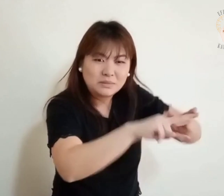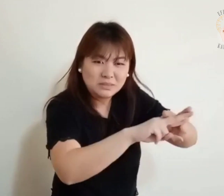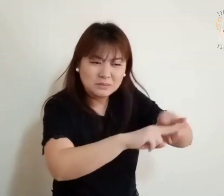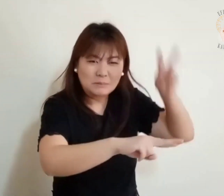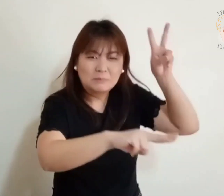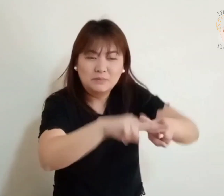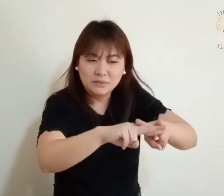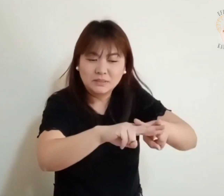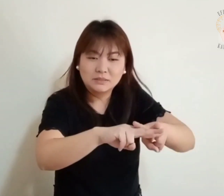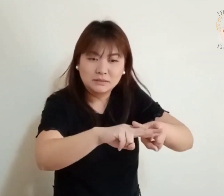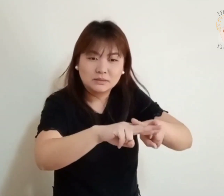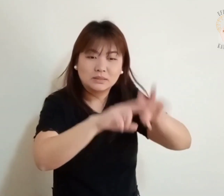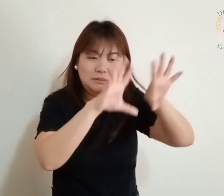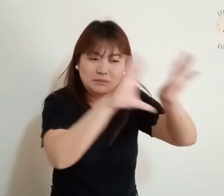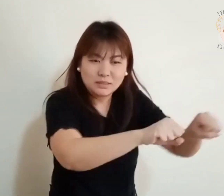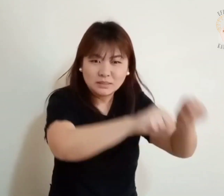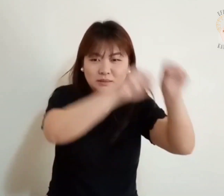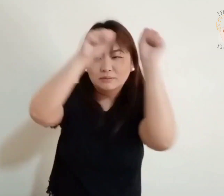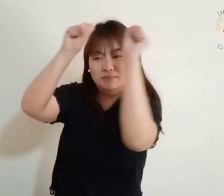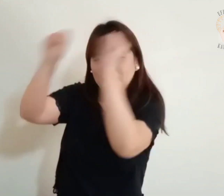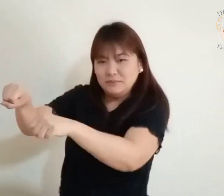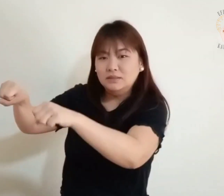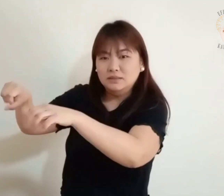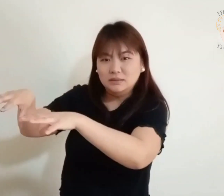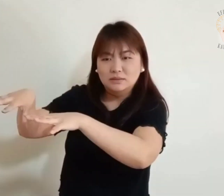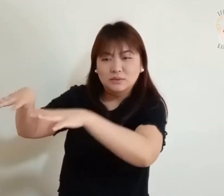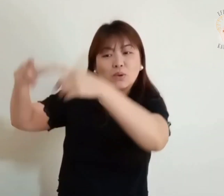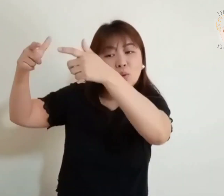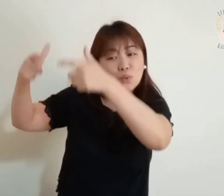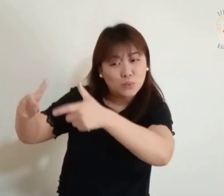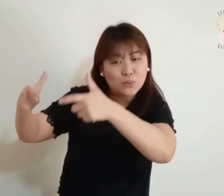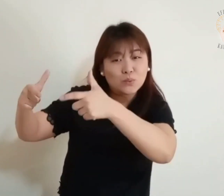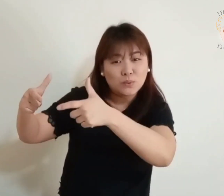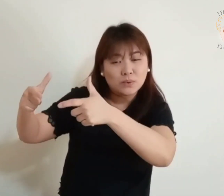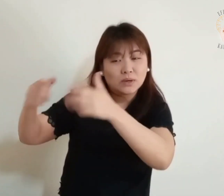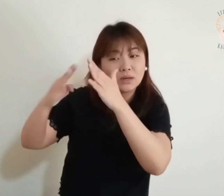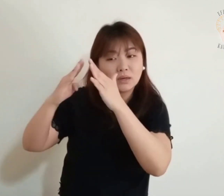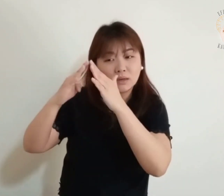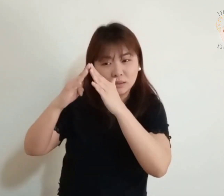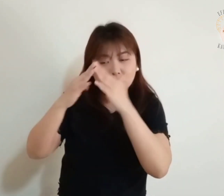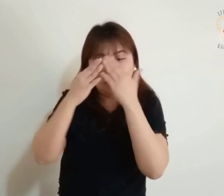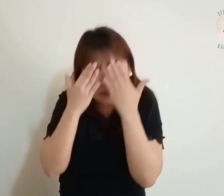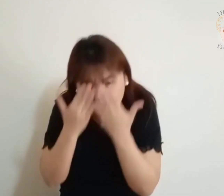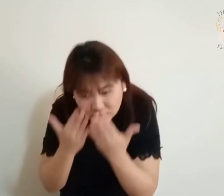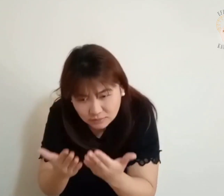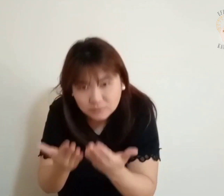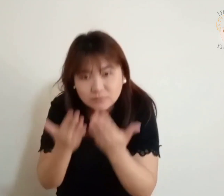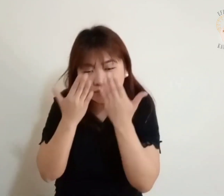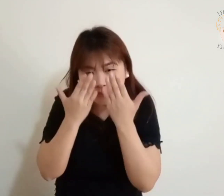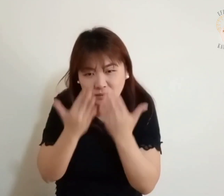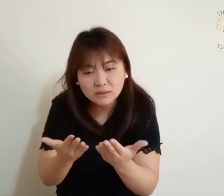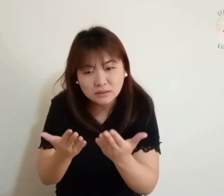Sereis entregues Sereis A sinagogas E postos Na prisão